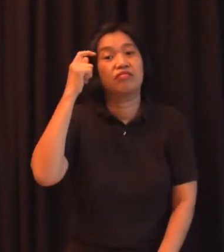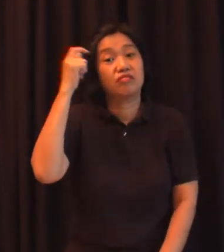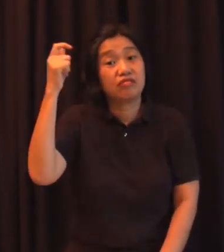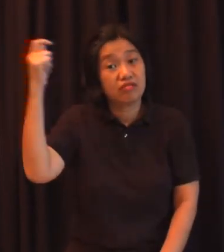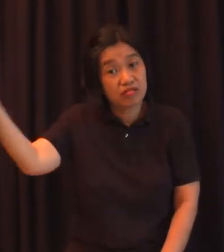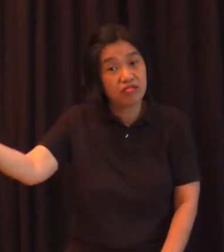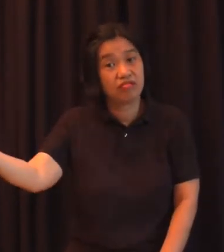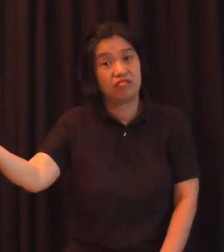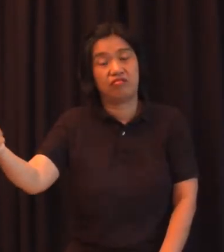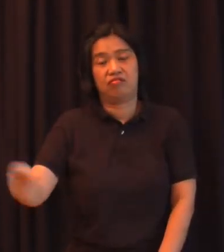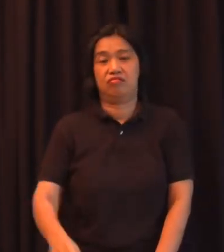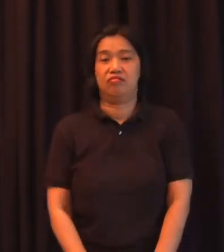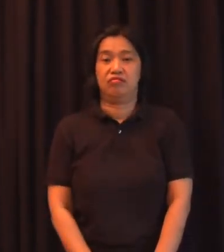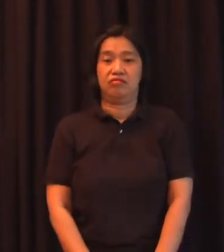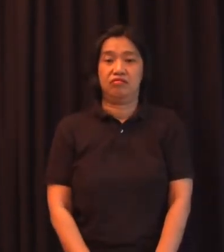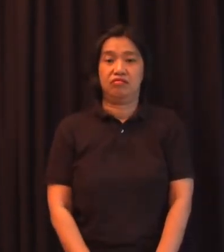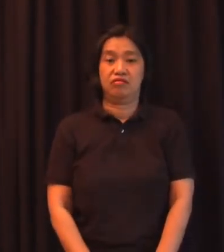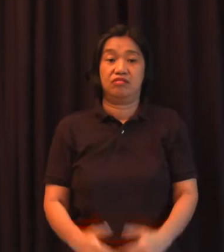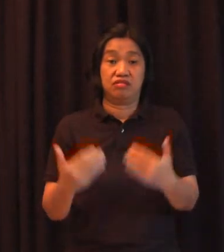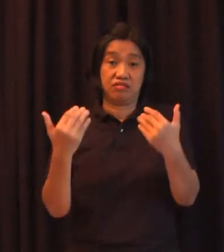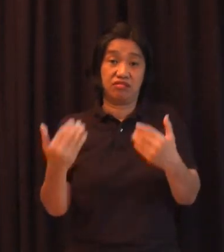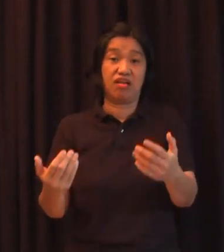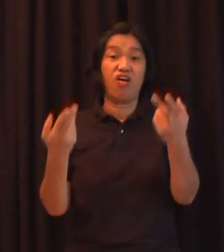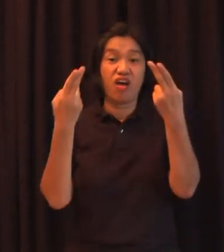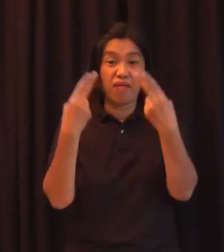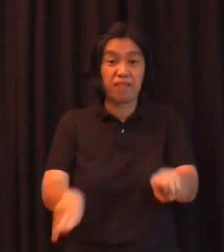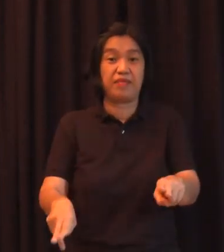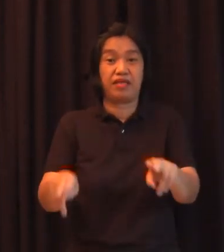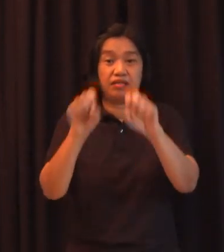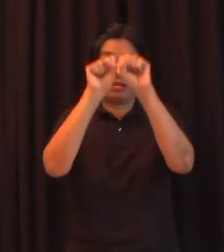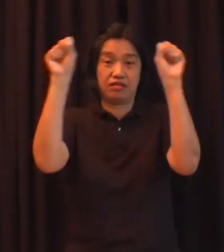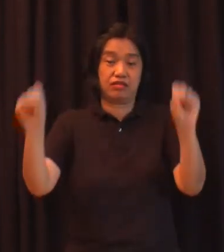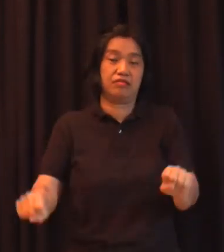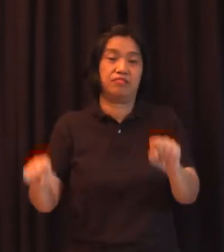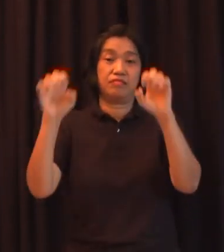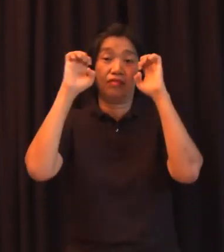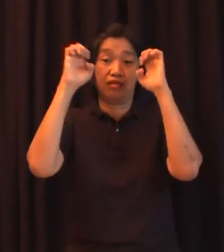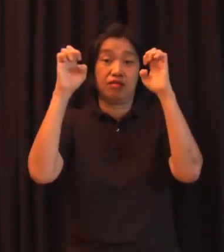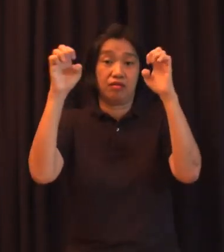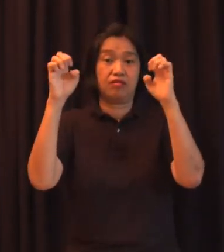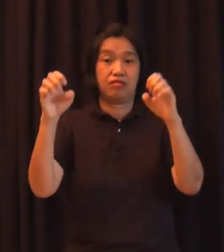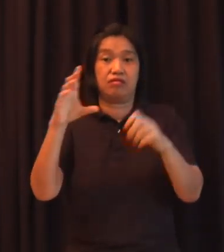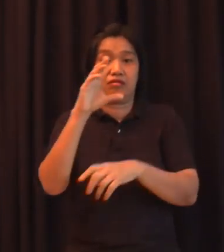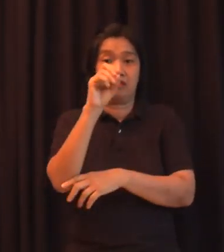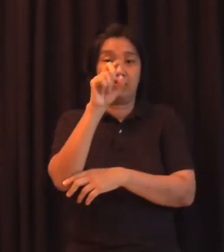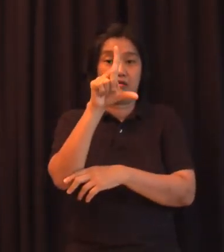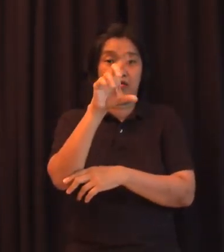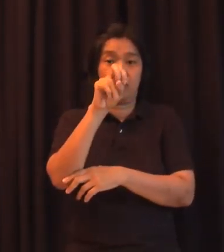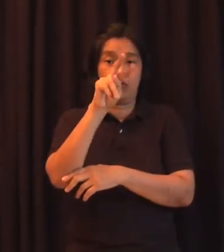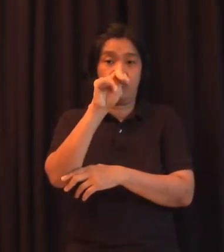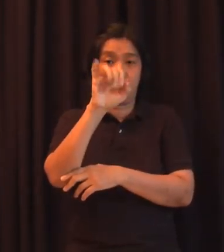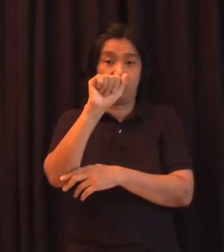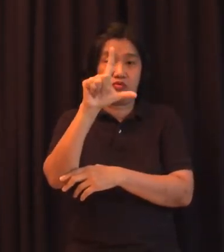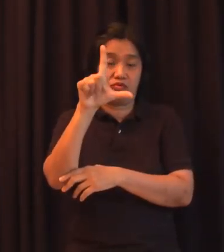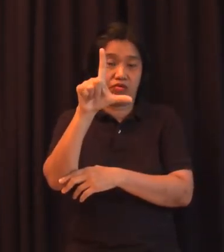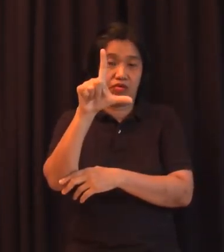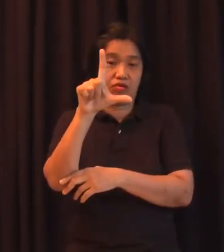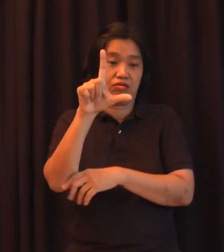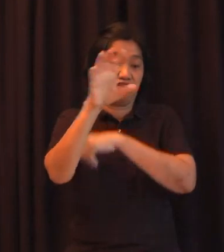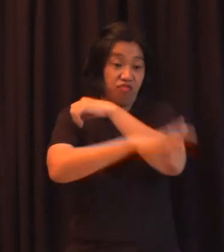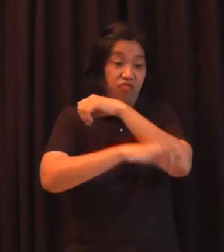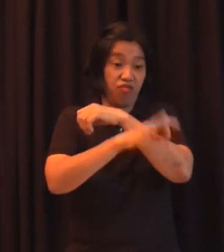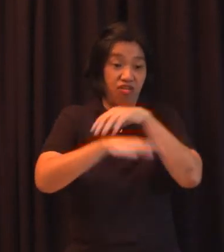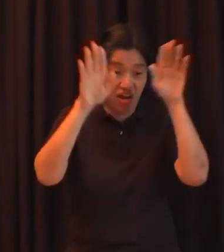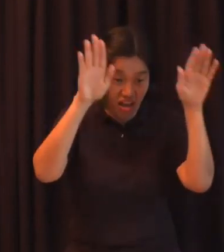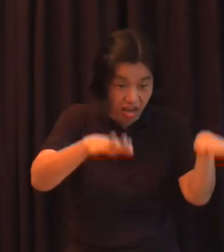sa ating sistema para edukasyon yung kolonial edukasyon natin hindi lang ito nagpamana ng isang